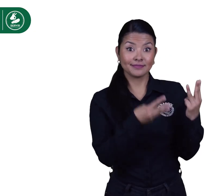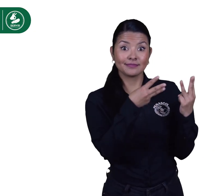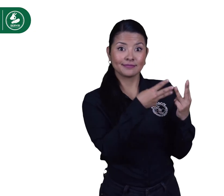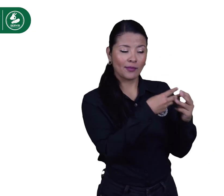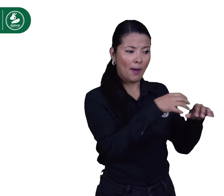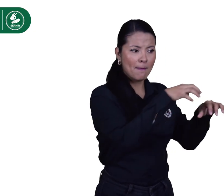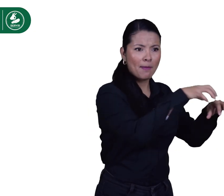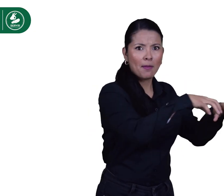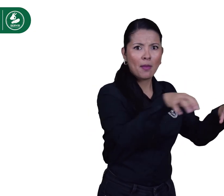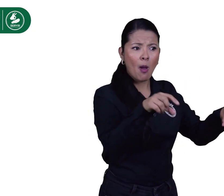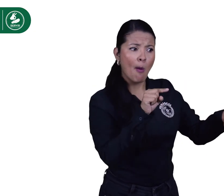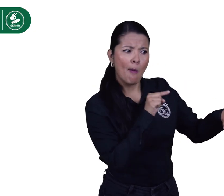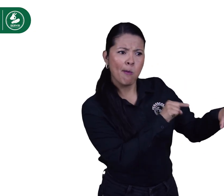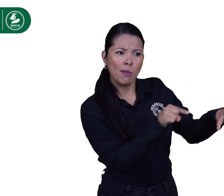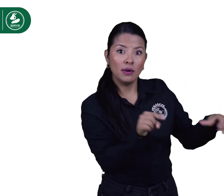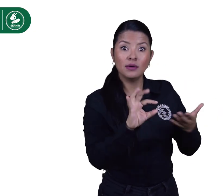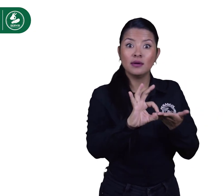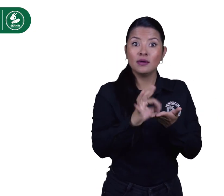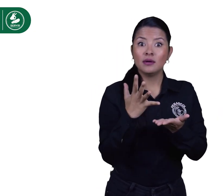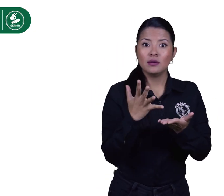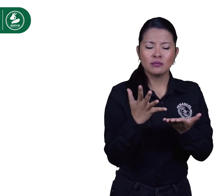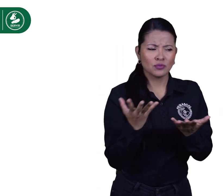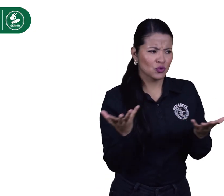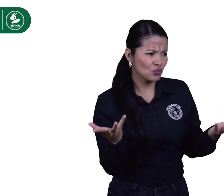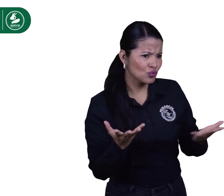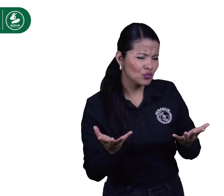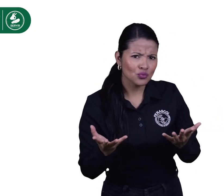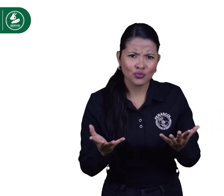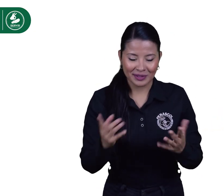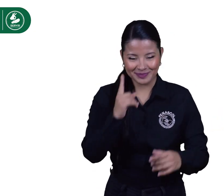Este servicio lo podrás encontrar en las siguientes oficinas de la entidad.